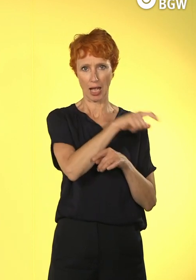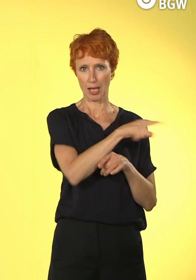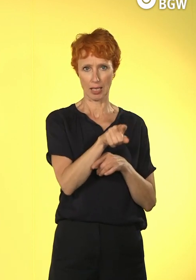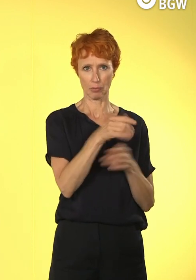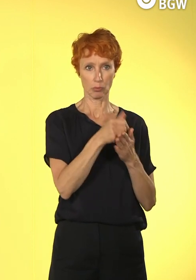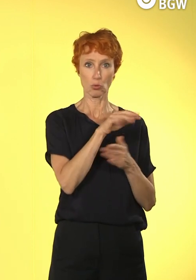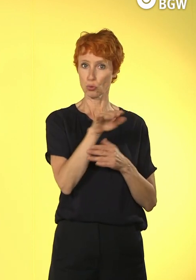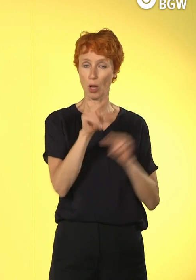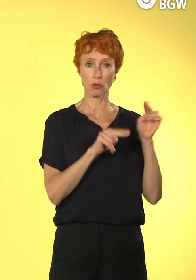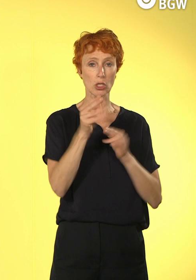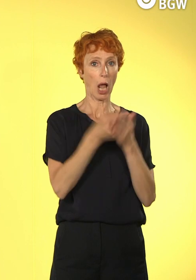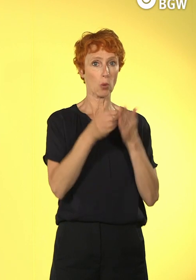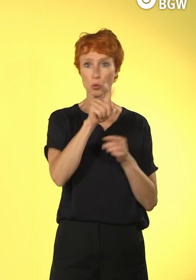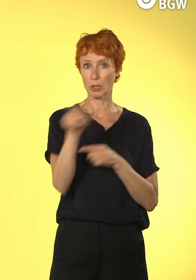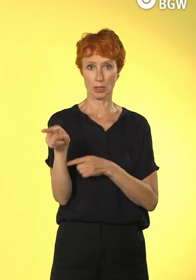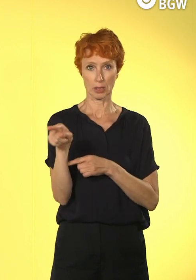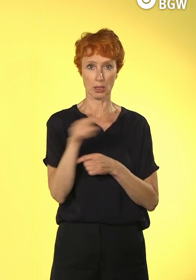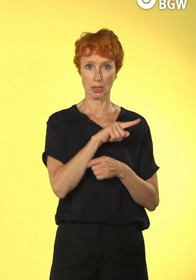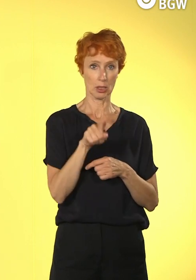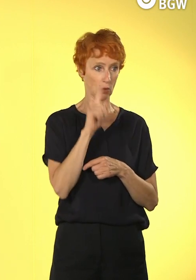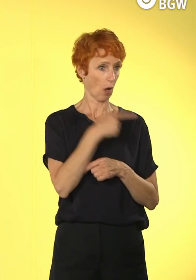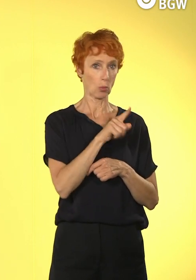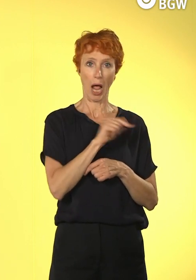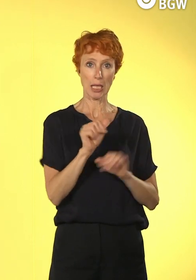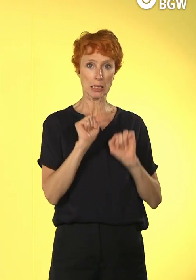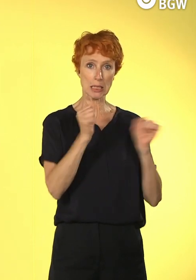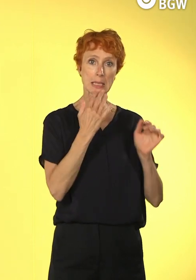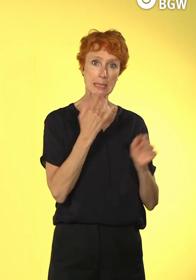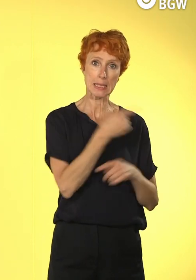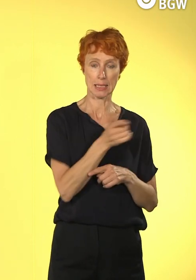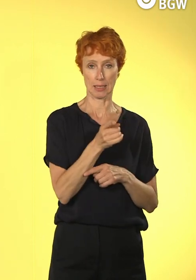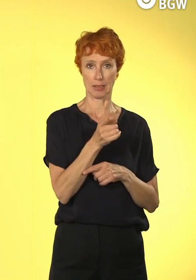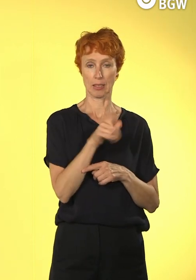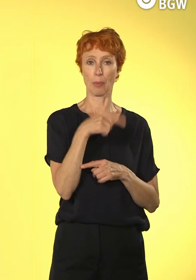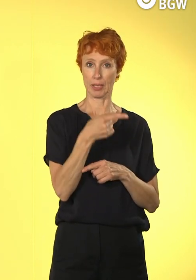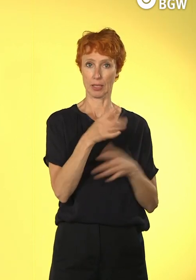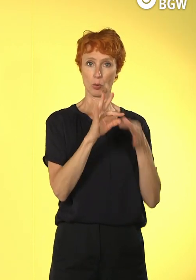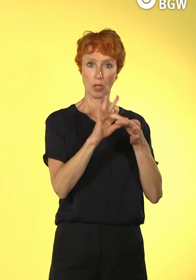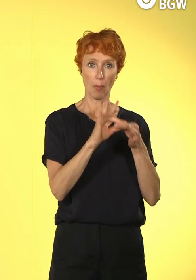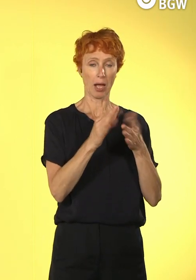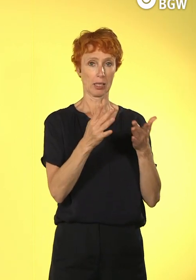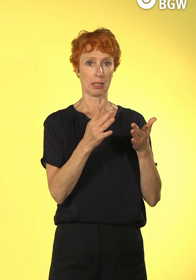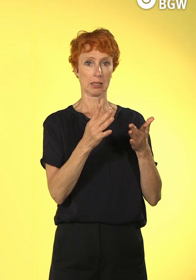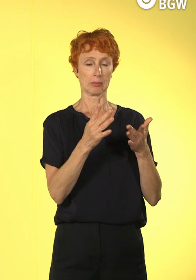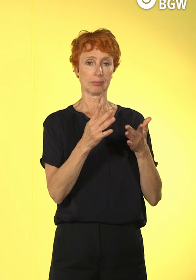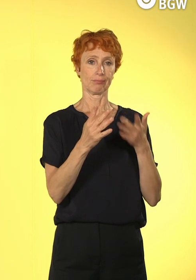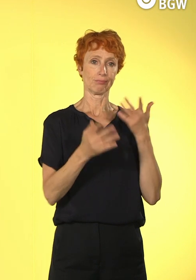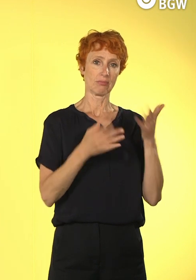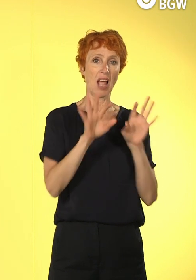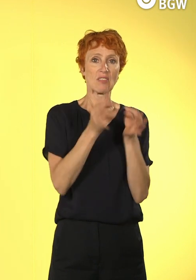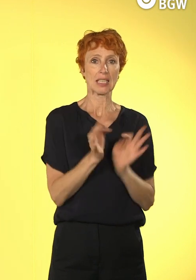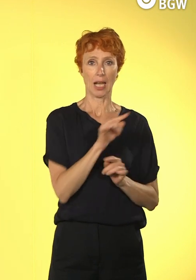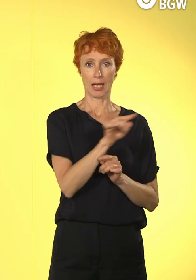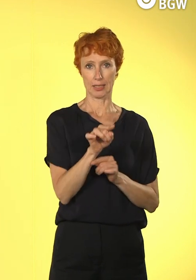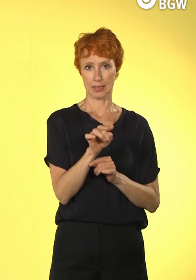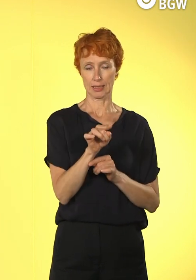sehr engagierte Frauen, aber was jetzt dieses Skillset angeht, konnten sie